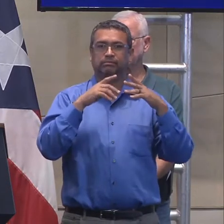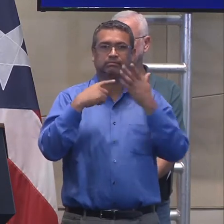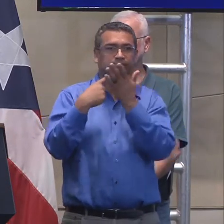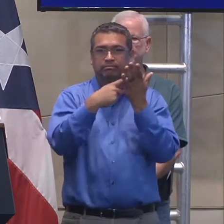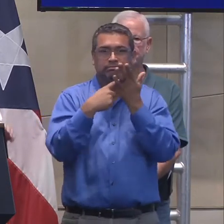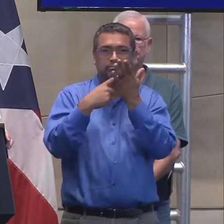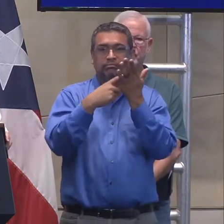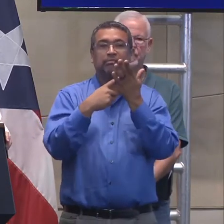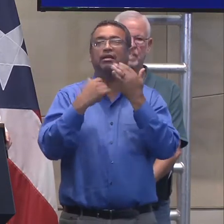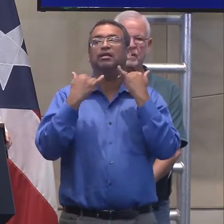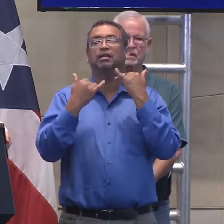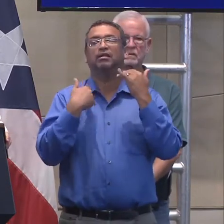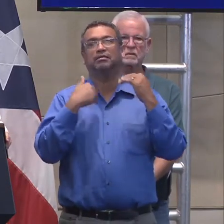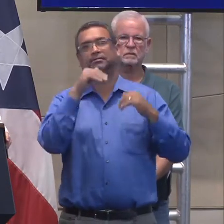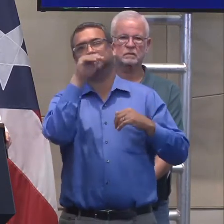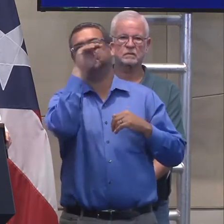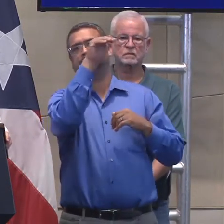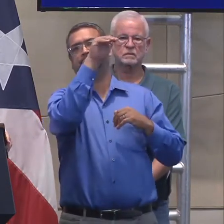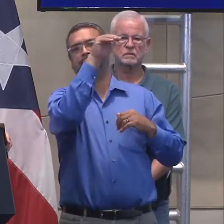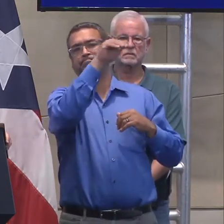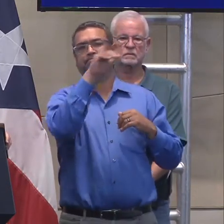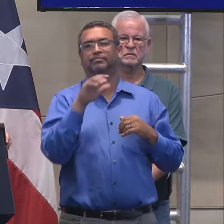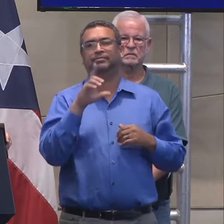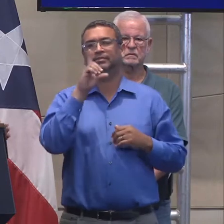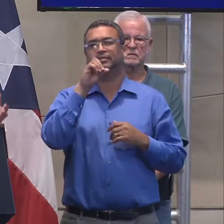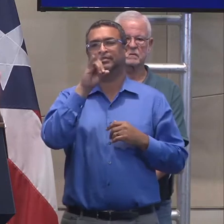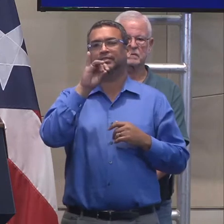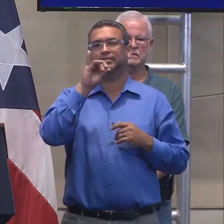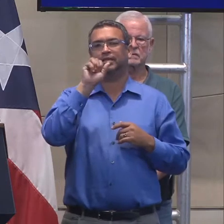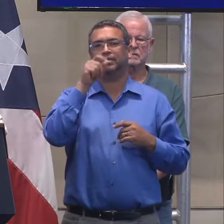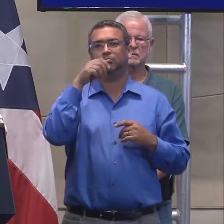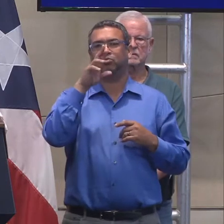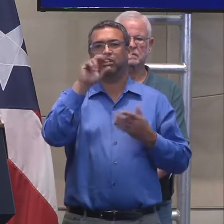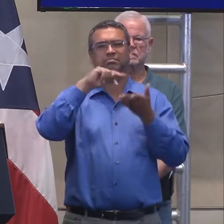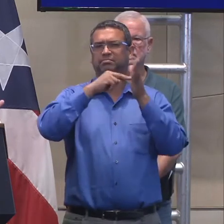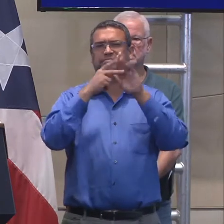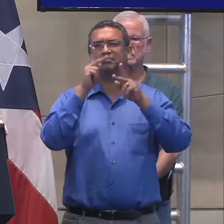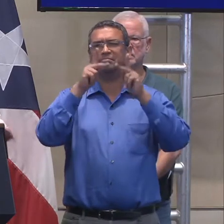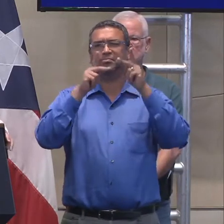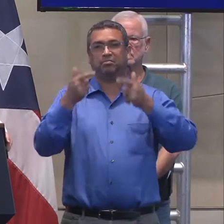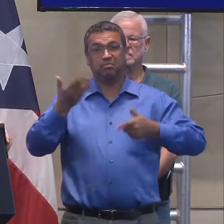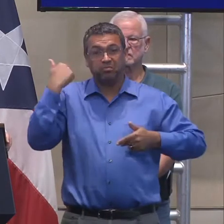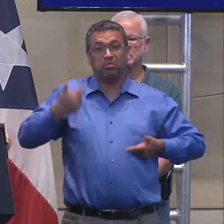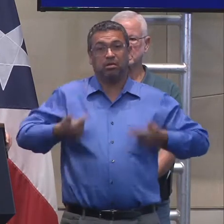tan efectiva durante la fase de emergencia, trayendo recursos,